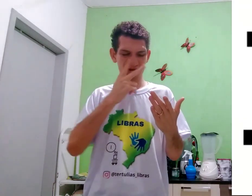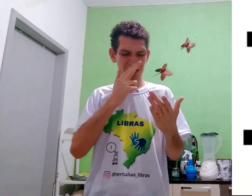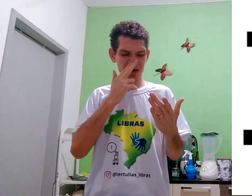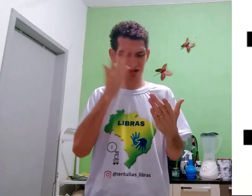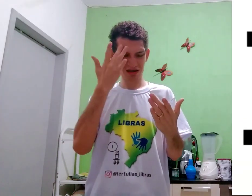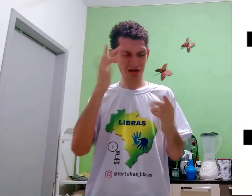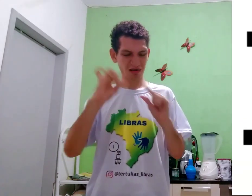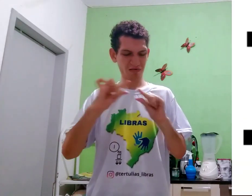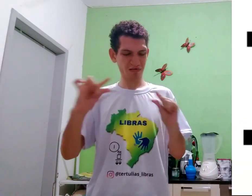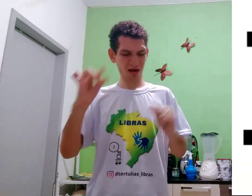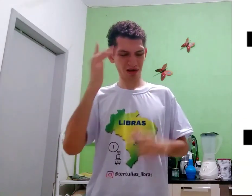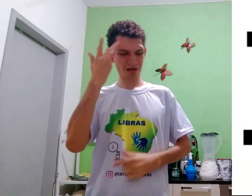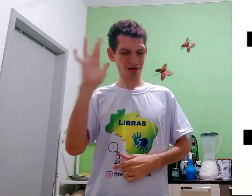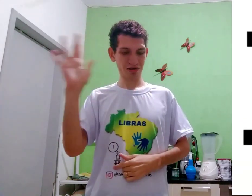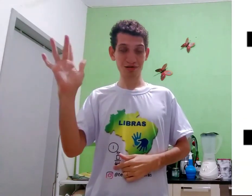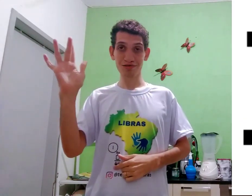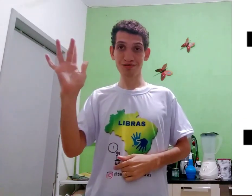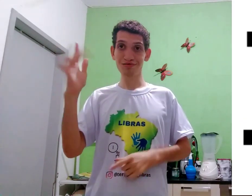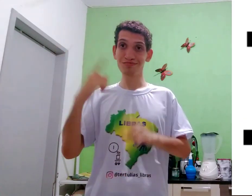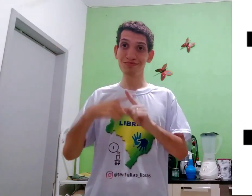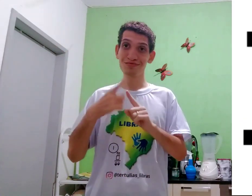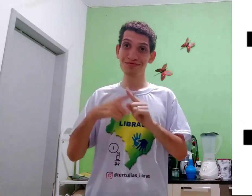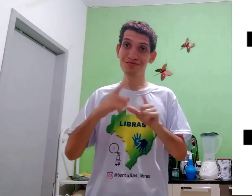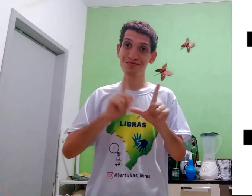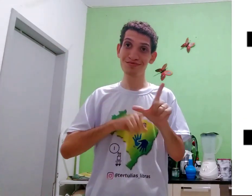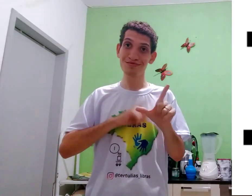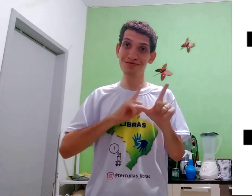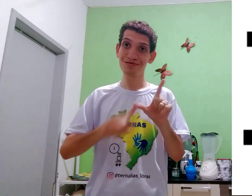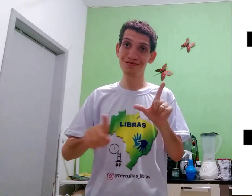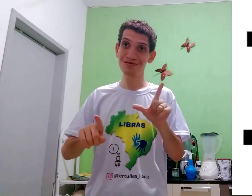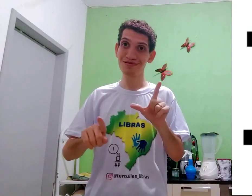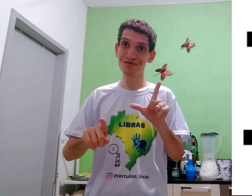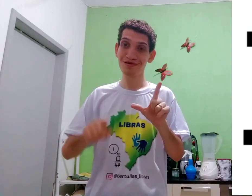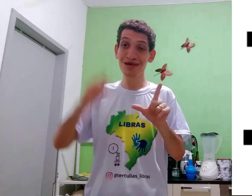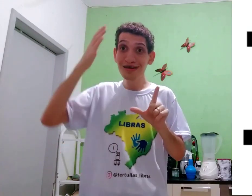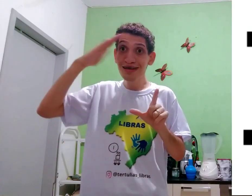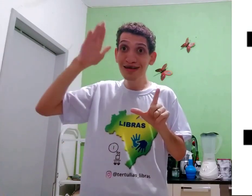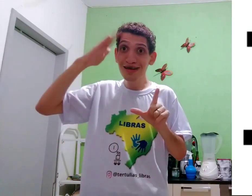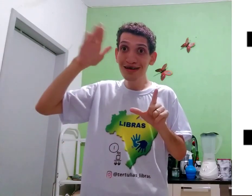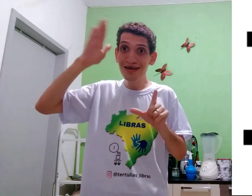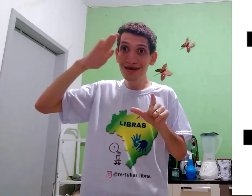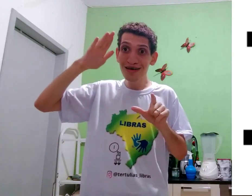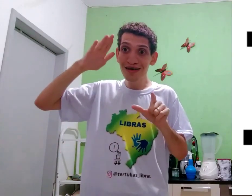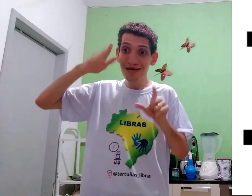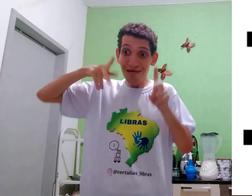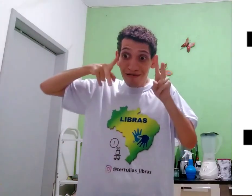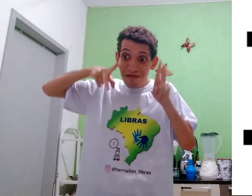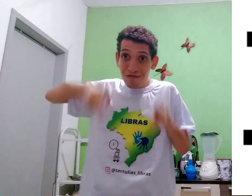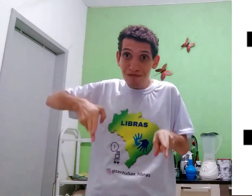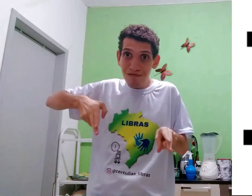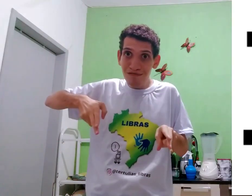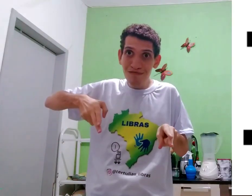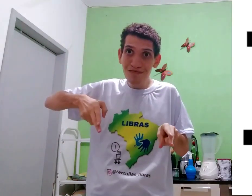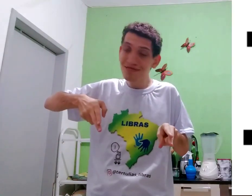pensa, parece estranho, frase estranha, porque literal. Entendi, mas